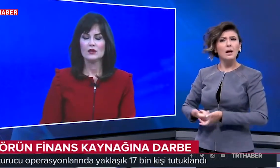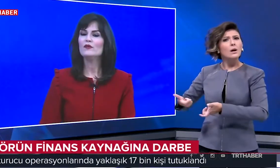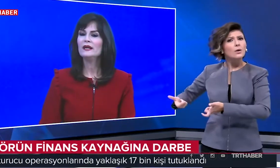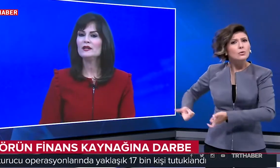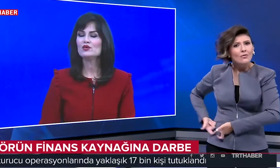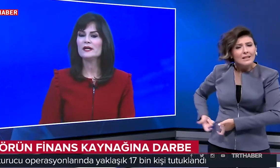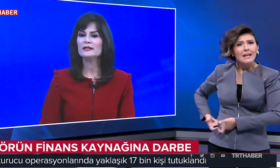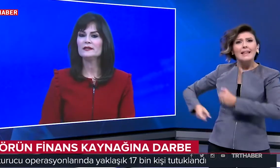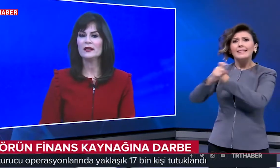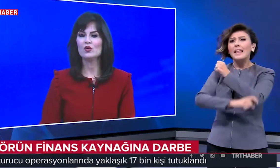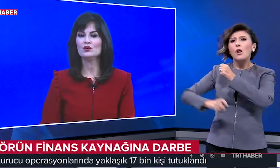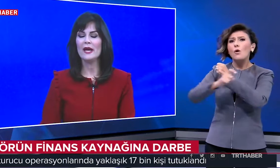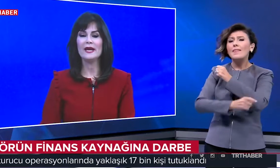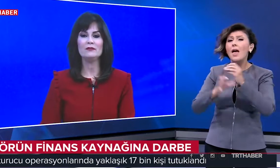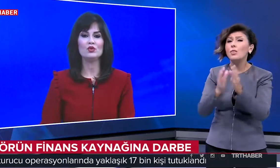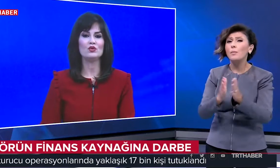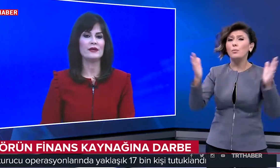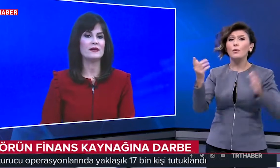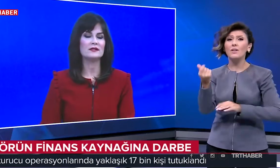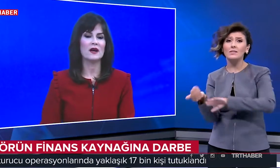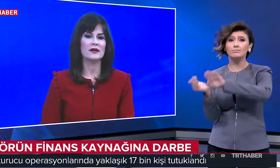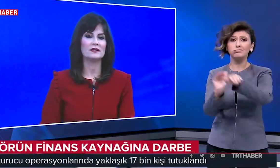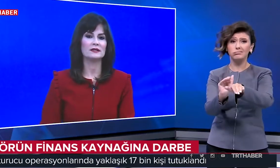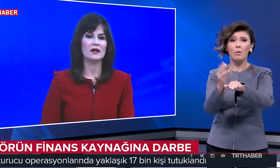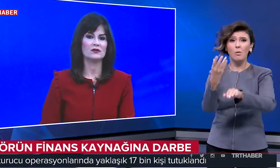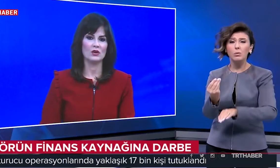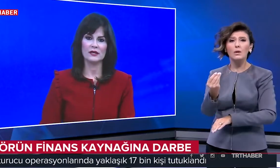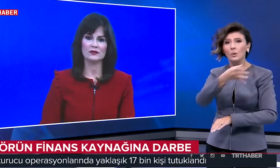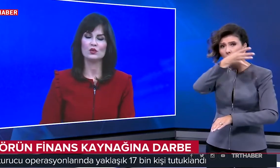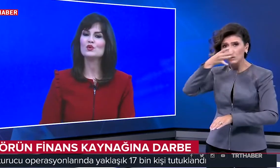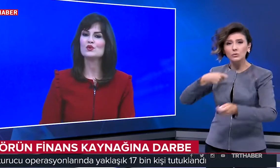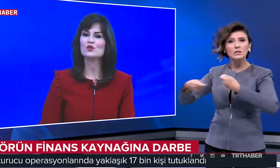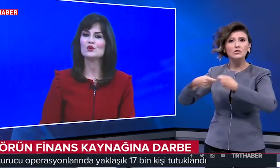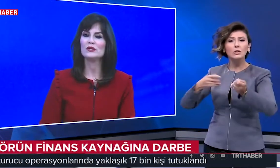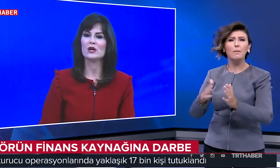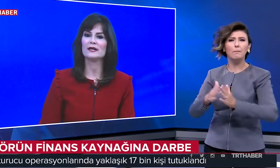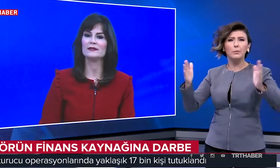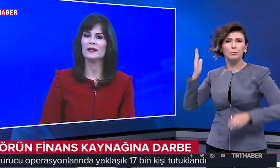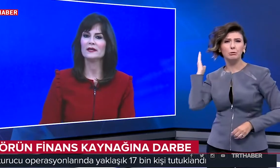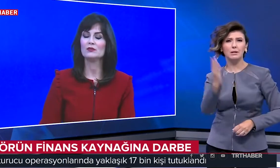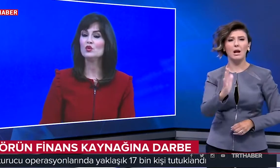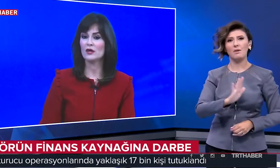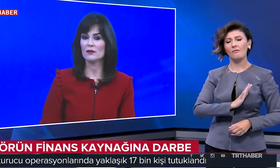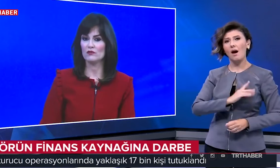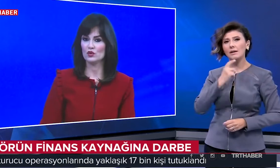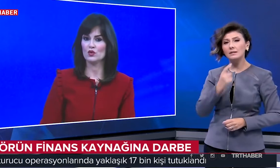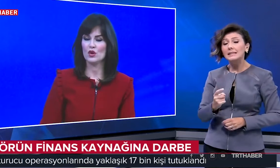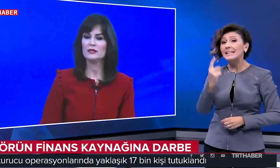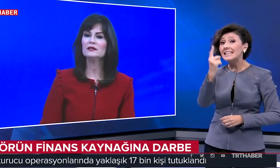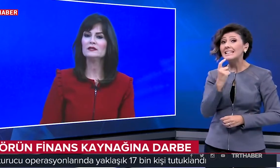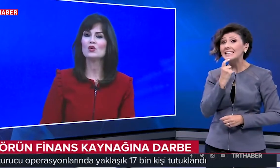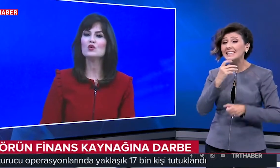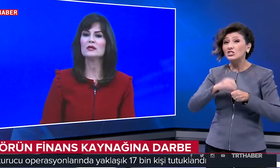Güvenlik güçleri terörün en büyük finans kaynaklarından olan uyuşturucu ticaretine büyük darbe vurdu.